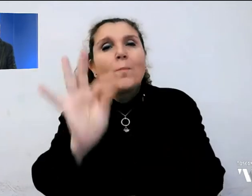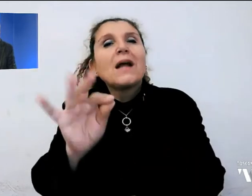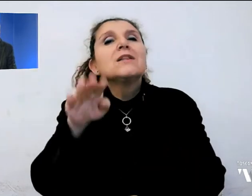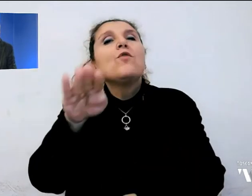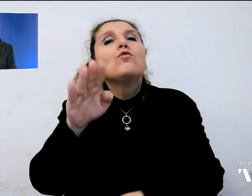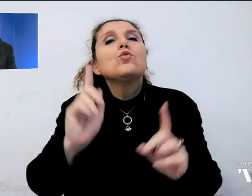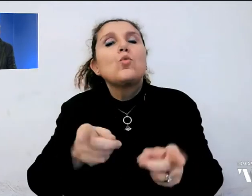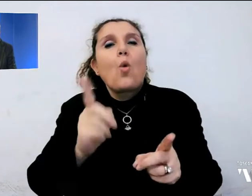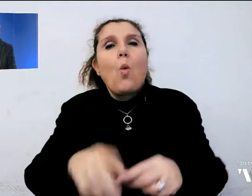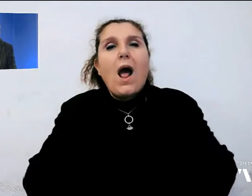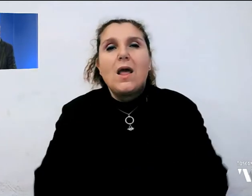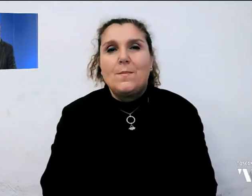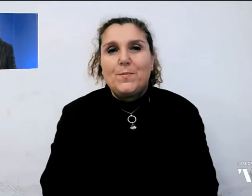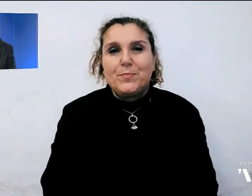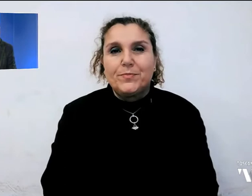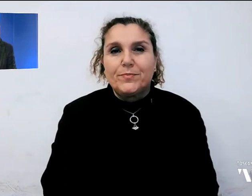gruppo.